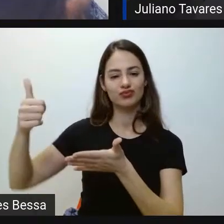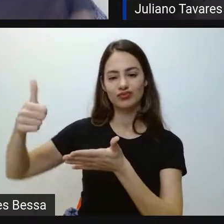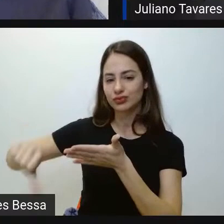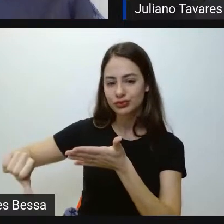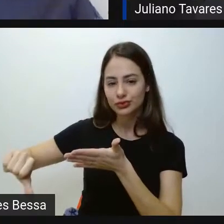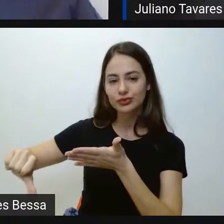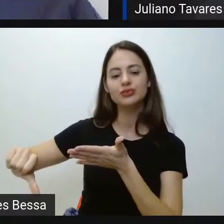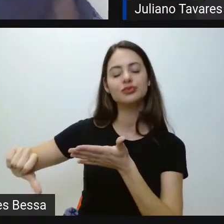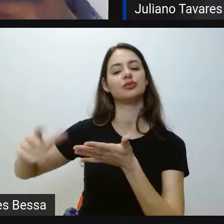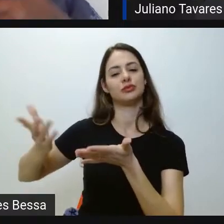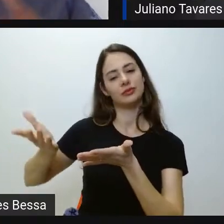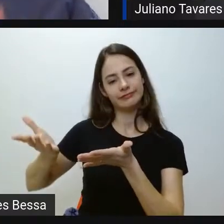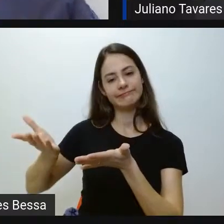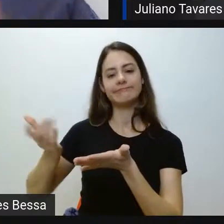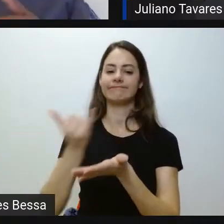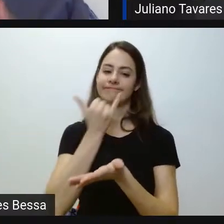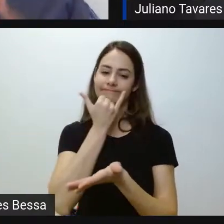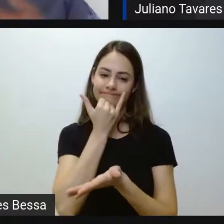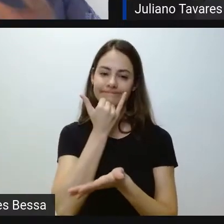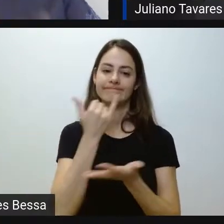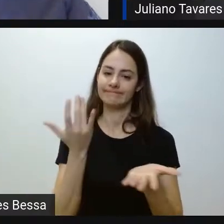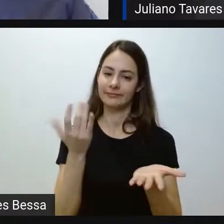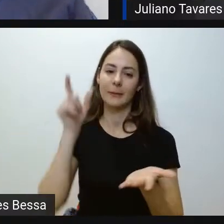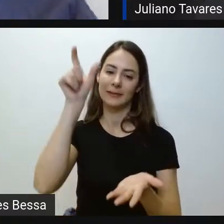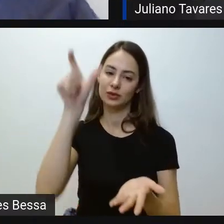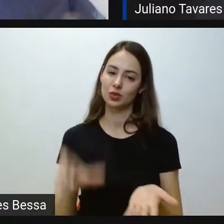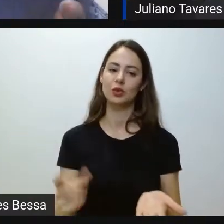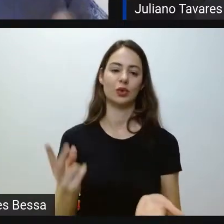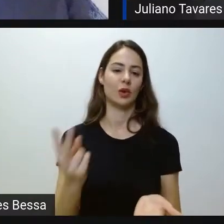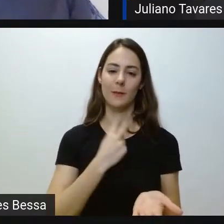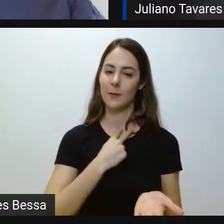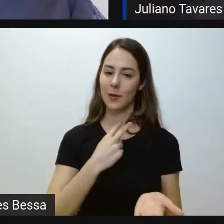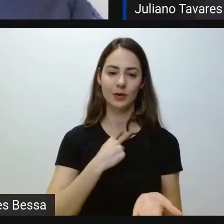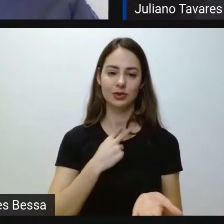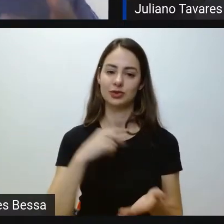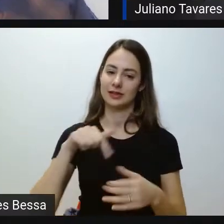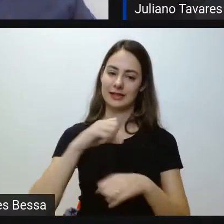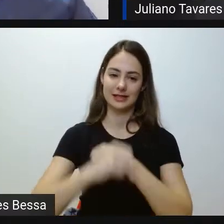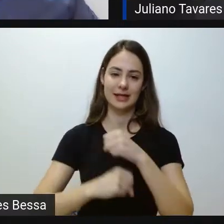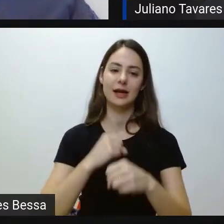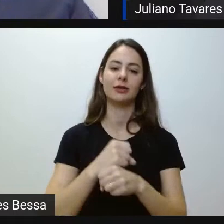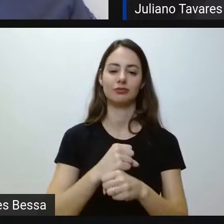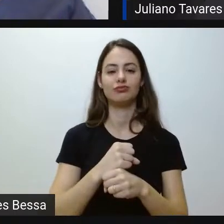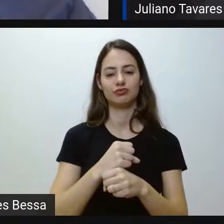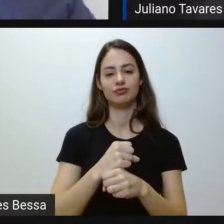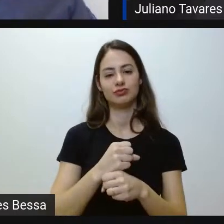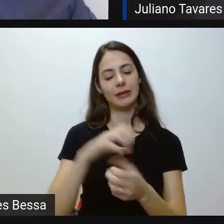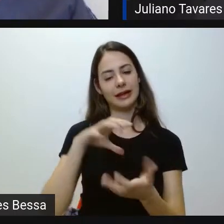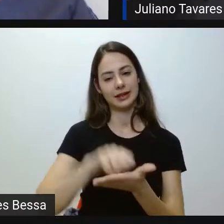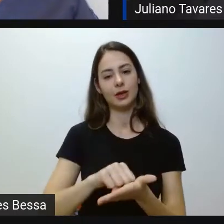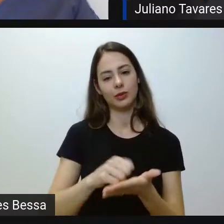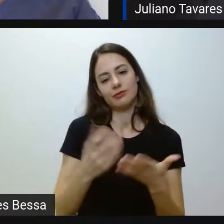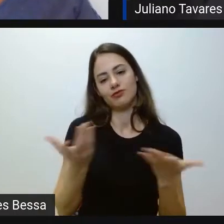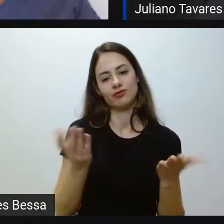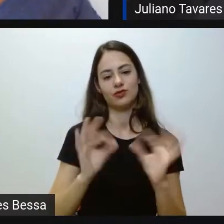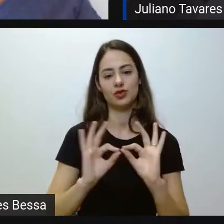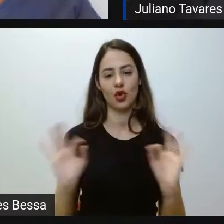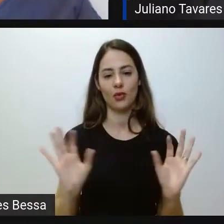aí, infelizmente, essa pessoa não poderá, nesse ano, estar conosco. É isso.